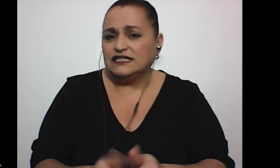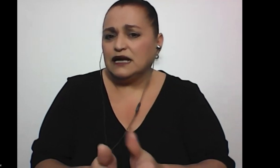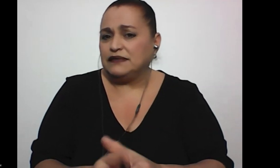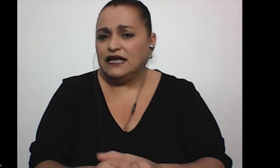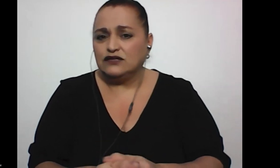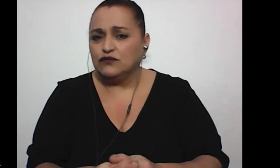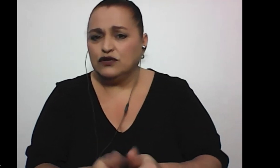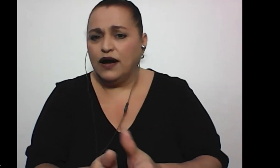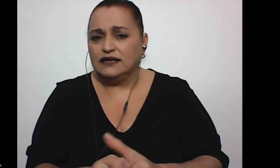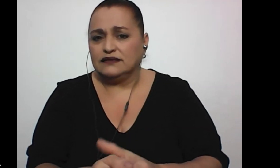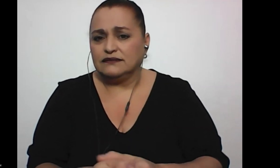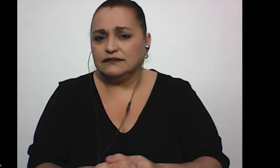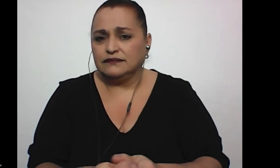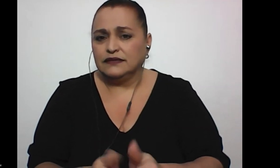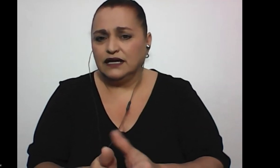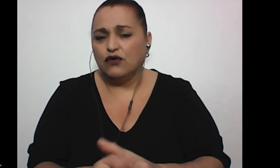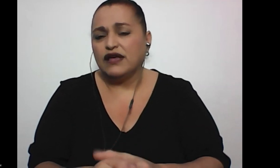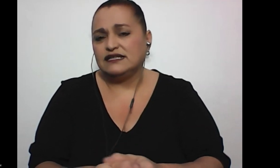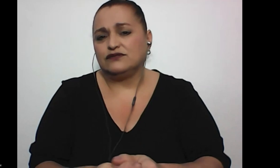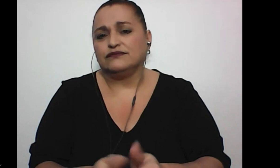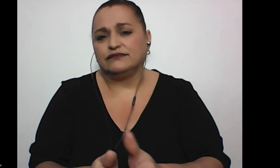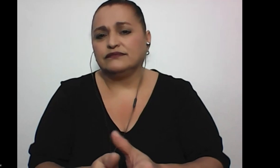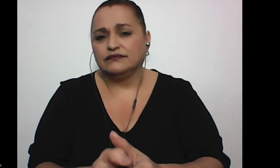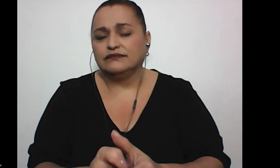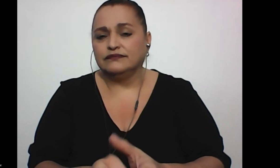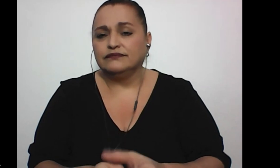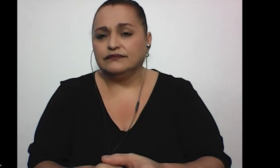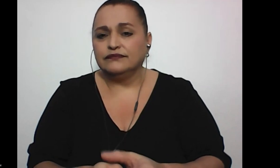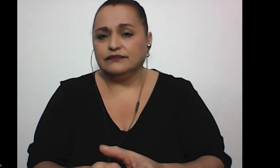con o sin discapacidad somos iguales. Creo que es eso.